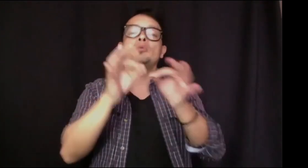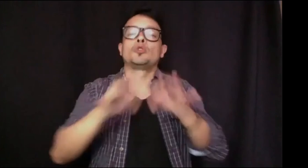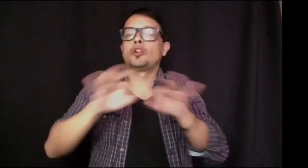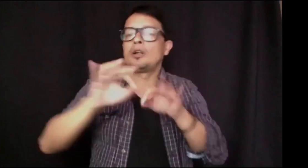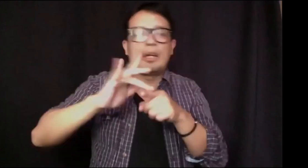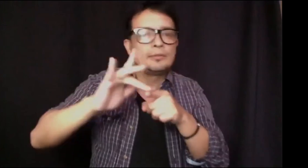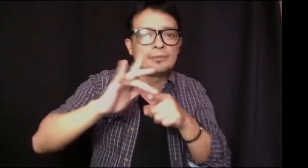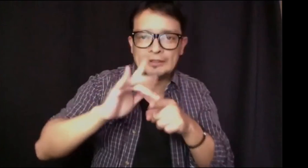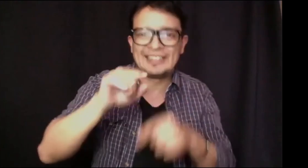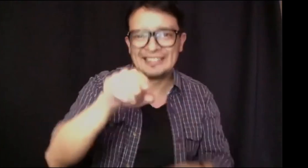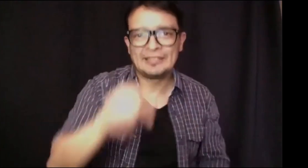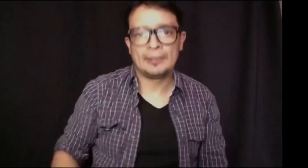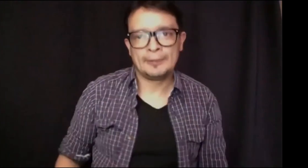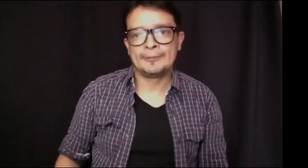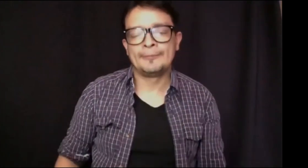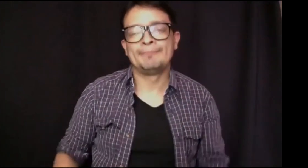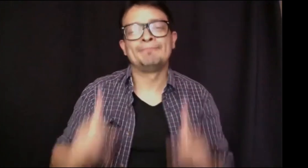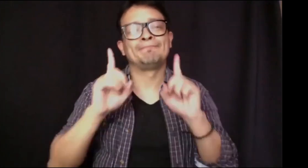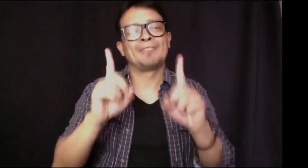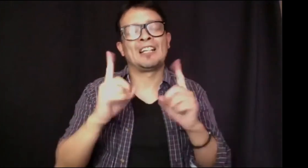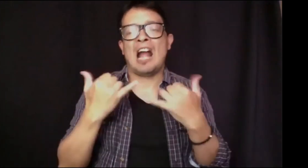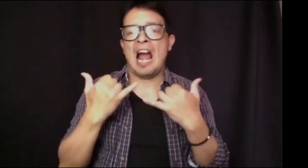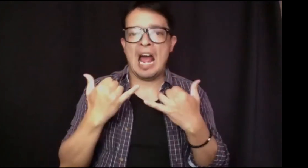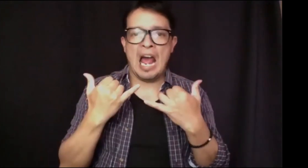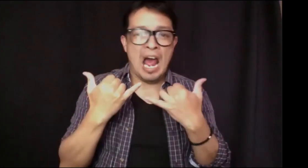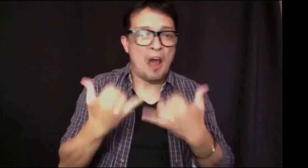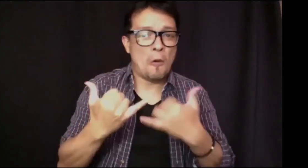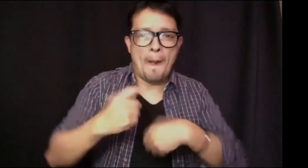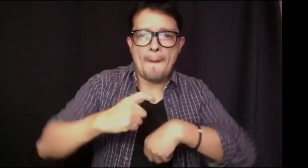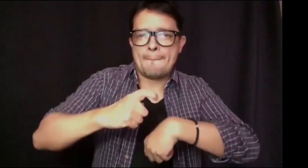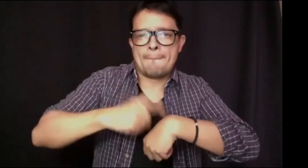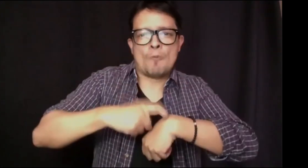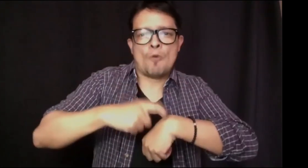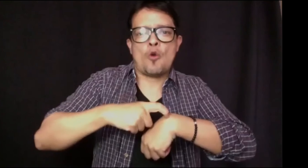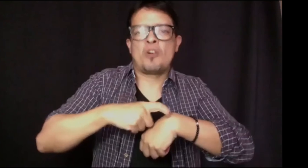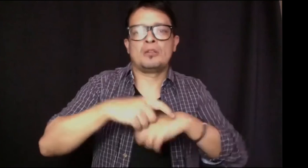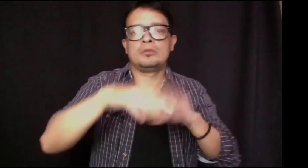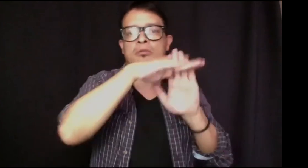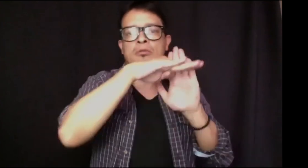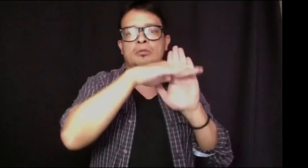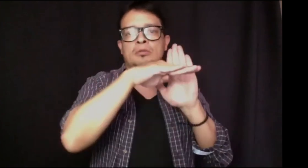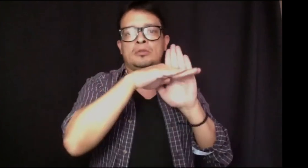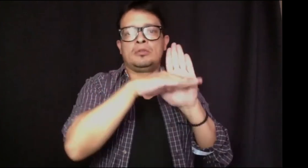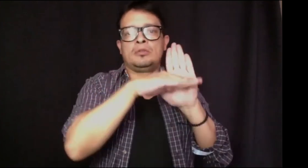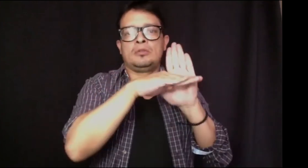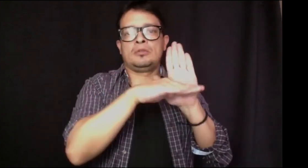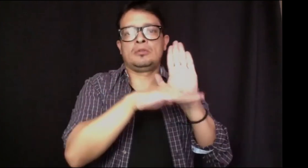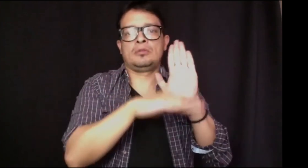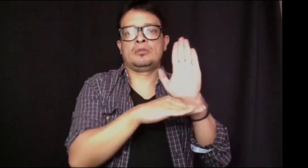Sí, entonces, es importante ahí en la aplicación. Pero, por lo menos ahora, por cuestiones